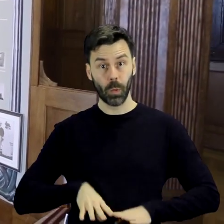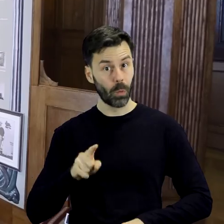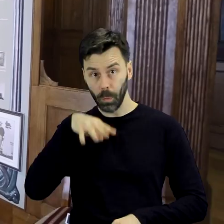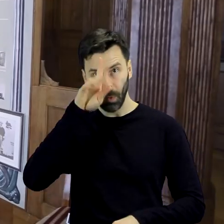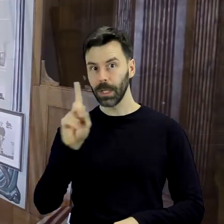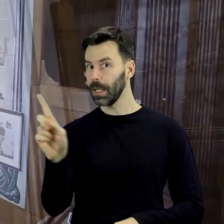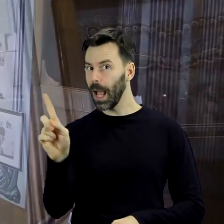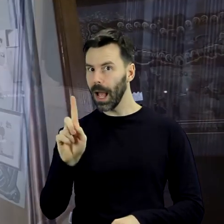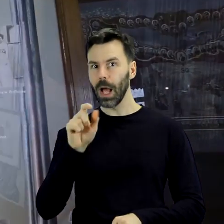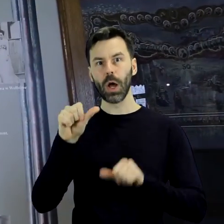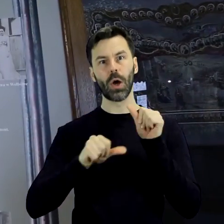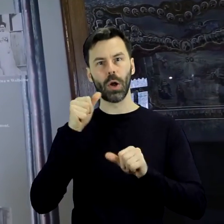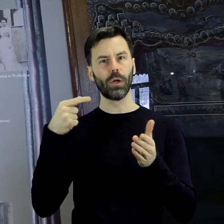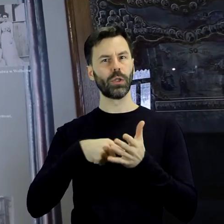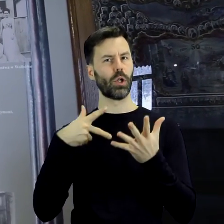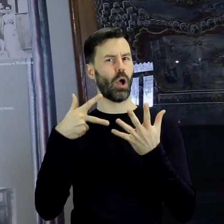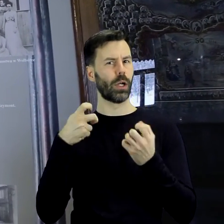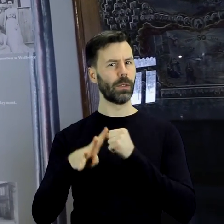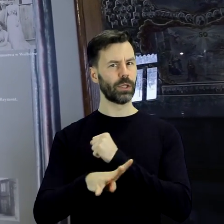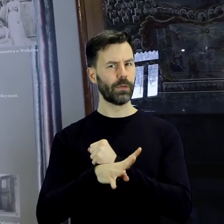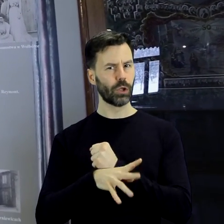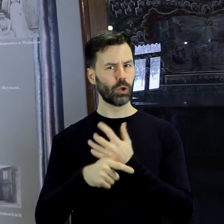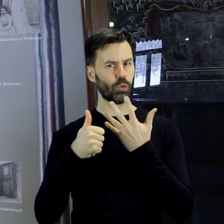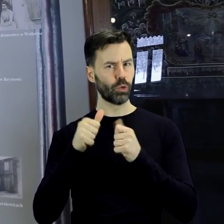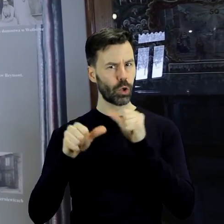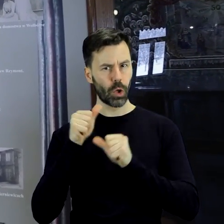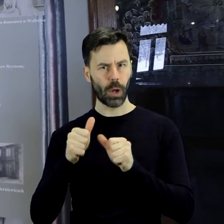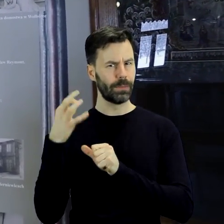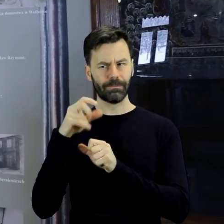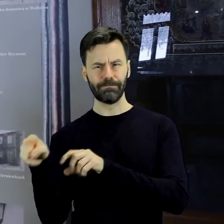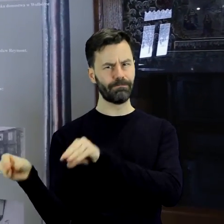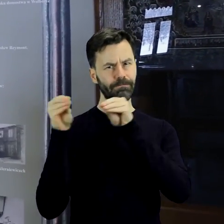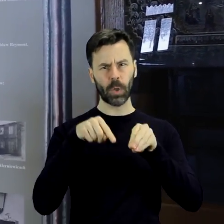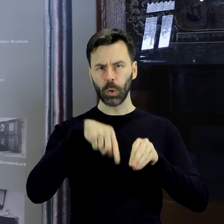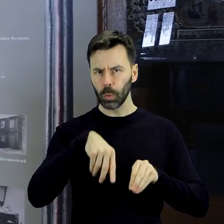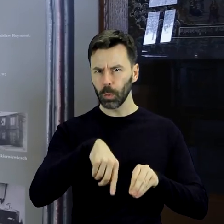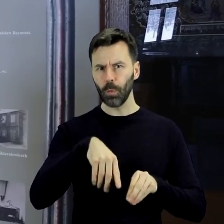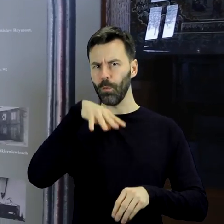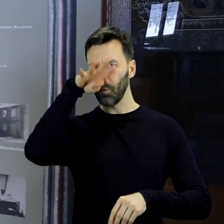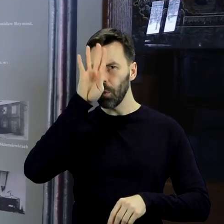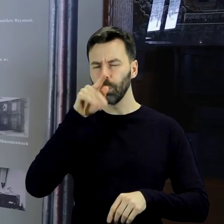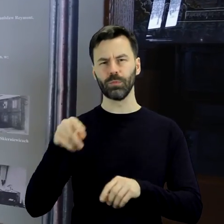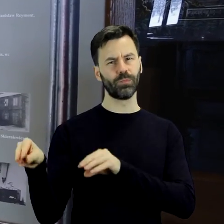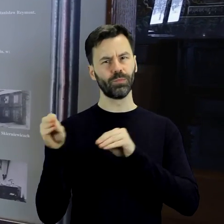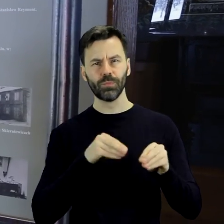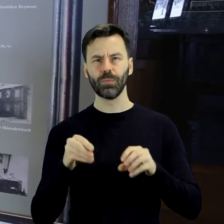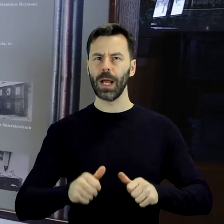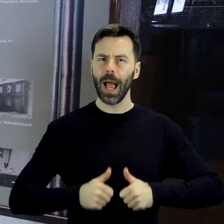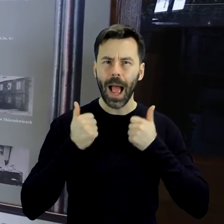1896 roku specjalnie przeprowadził się tutaj, aby dogłębnie poznać charakter i